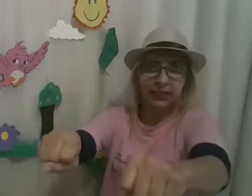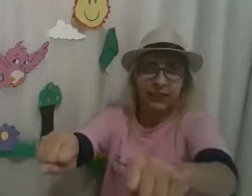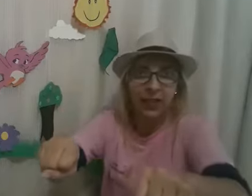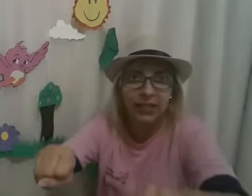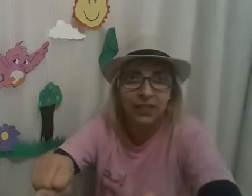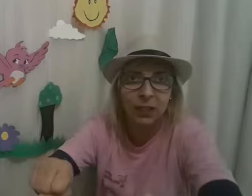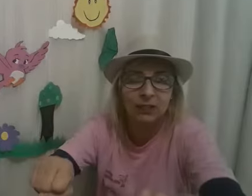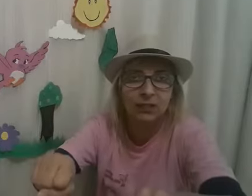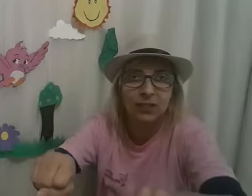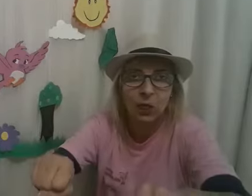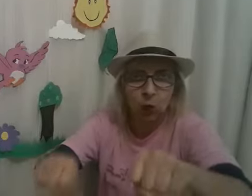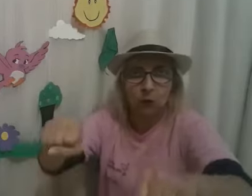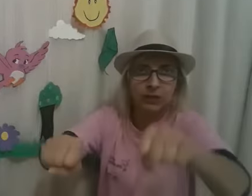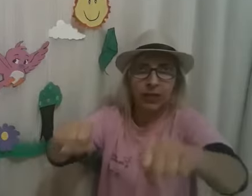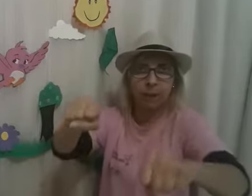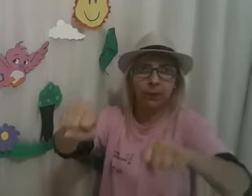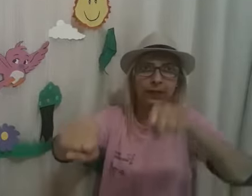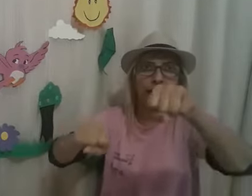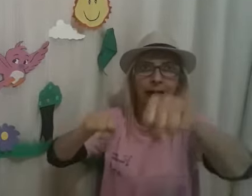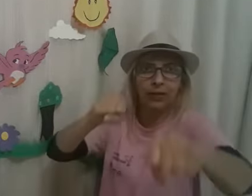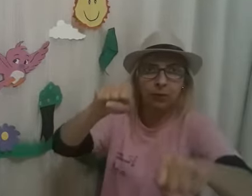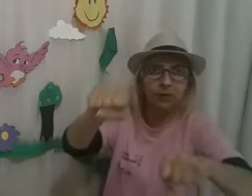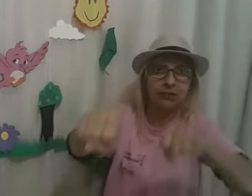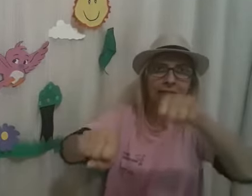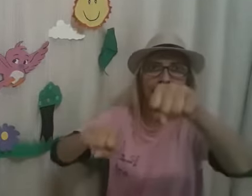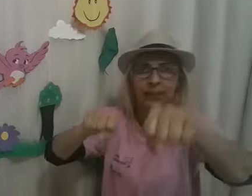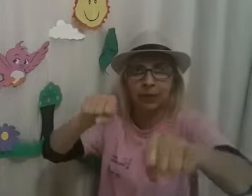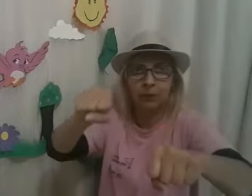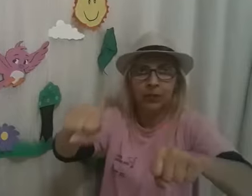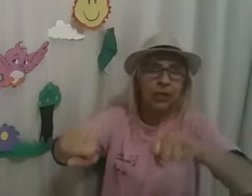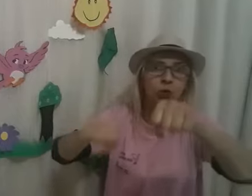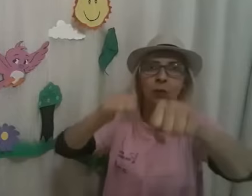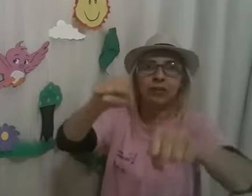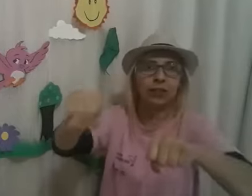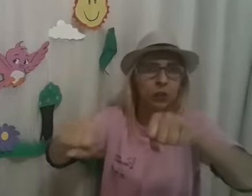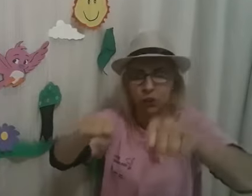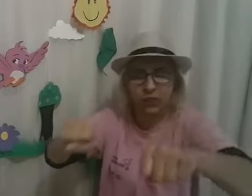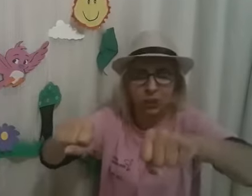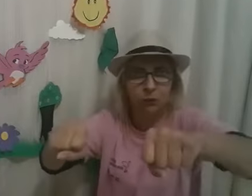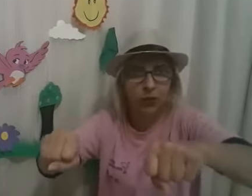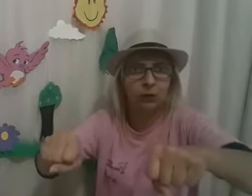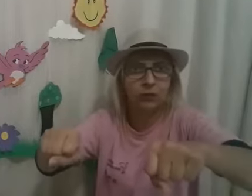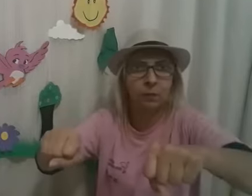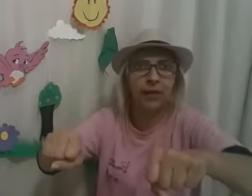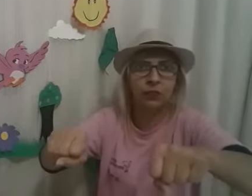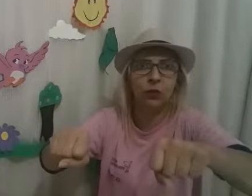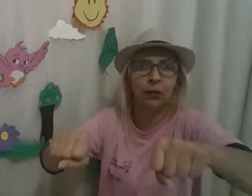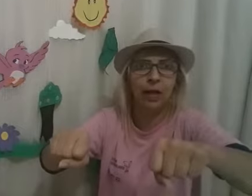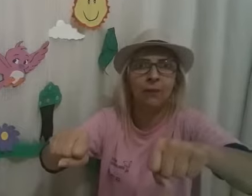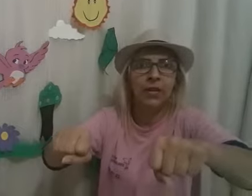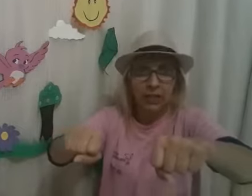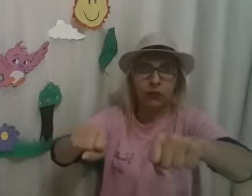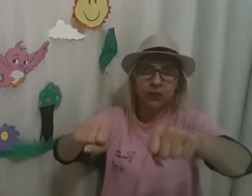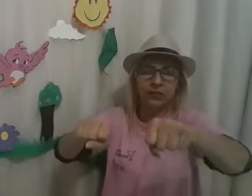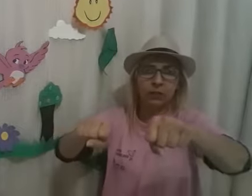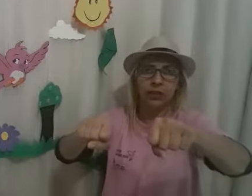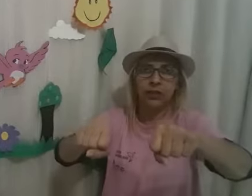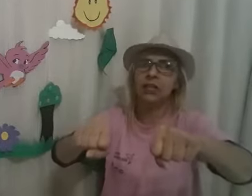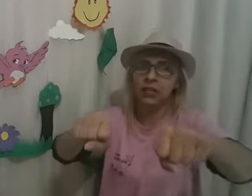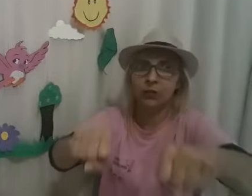E aí, crianças? Como será pedalar na bicicleta, numa estrada cheia de buracos e pedras? Vamos lá? Eu vou fazendo aqui e